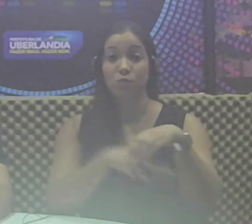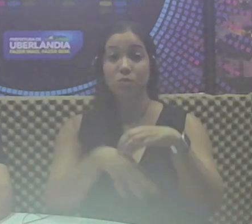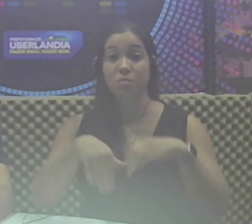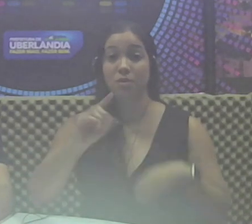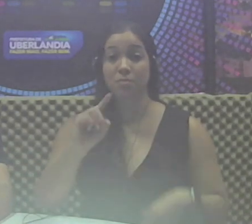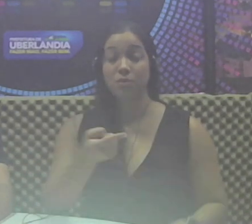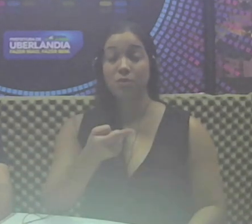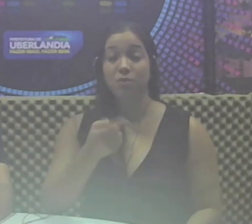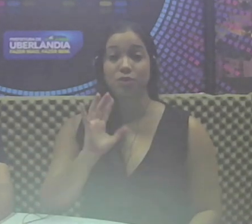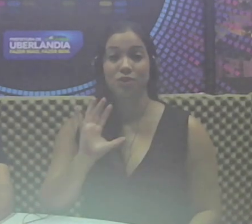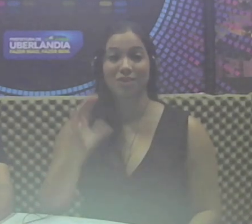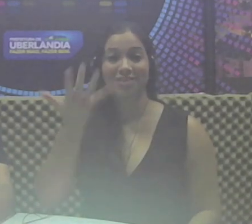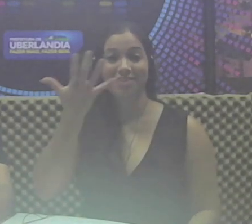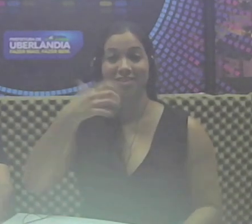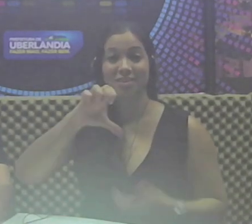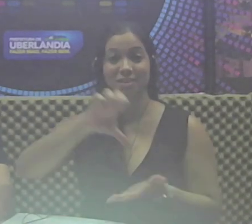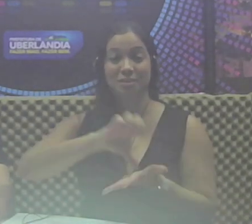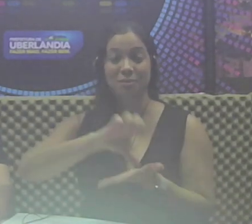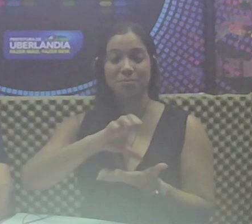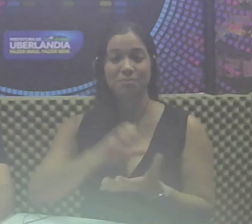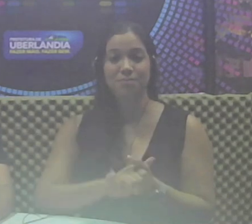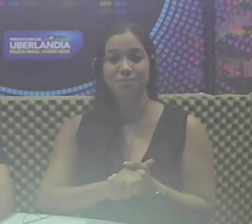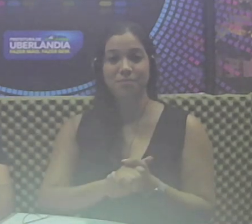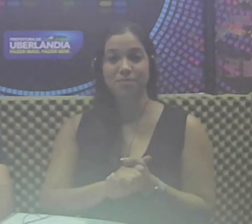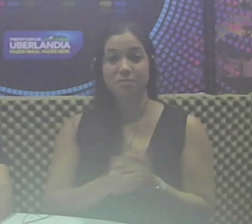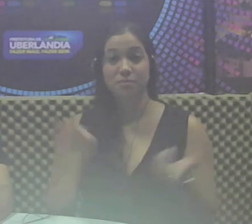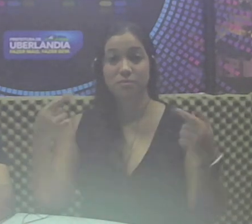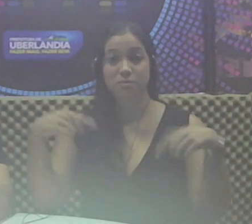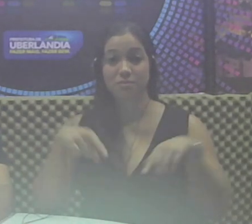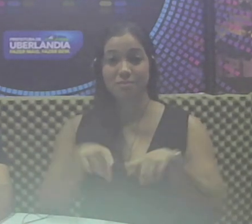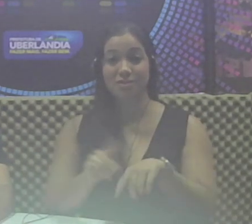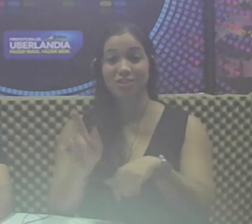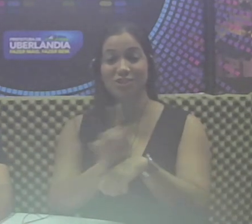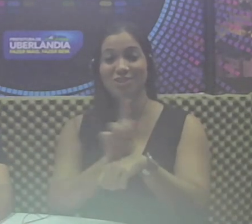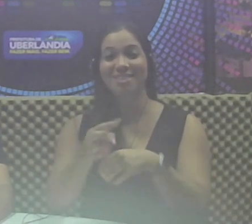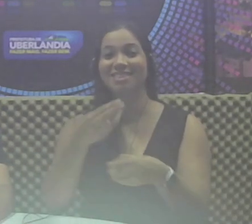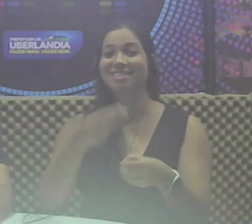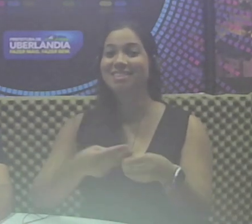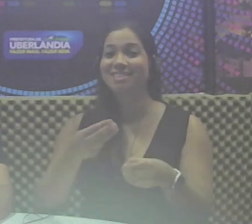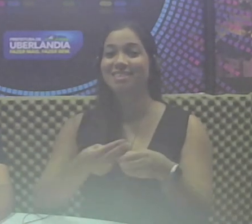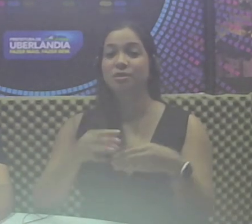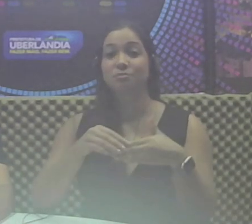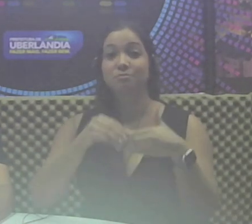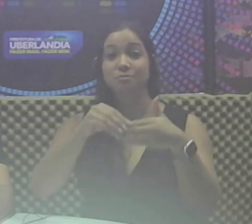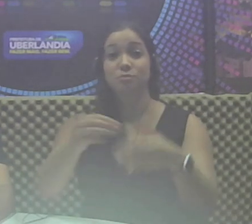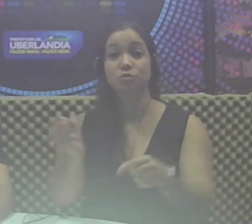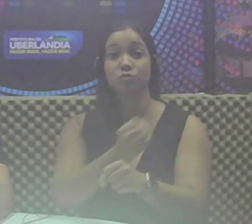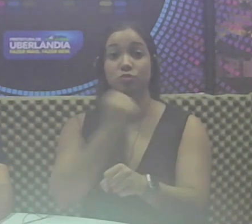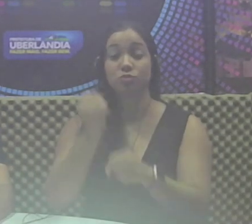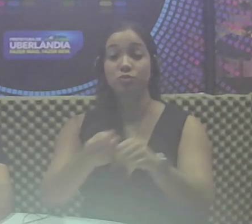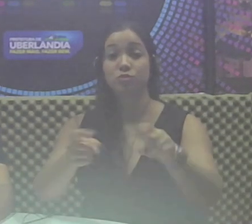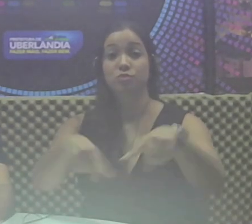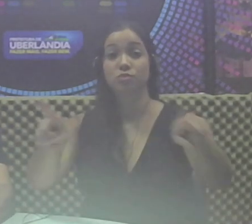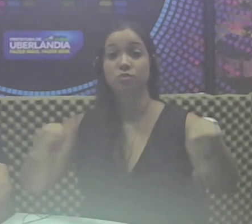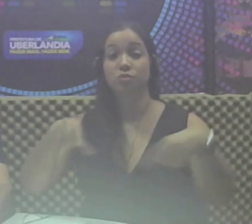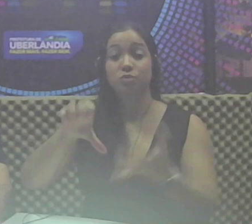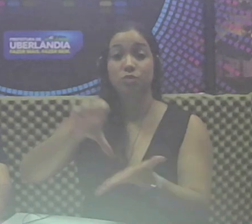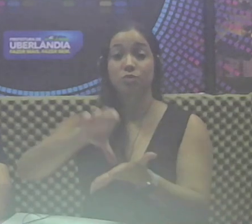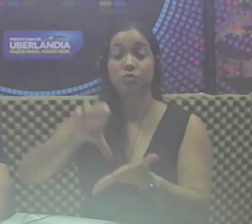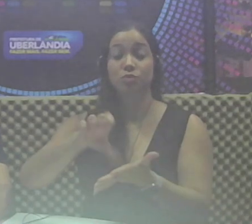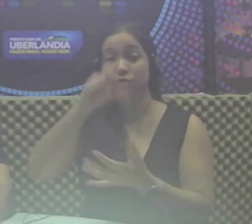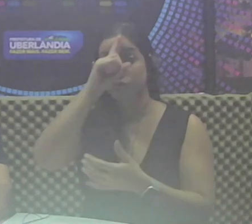realizadas na unidade. Paralelamente, a gestão municipal conduz uma obra em sala do anexo do Hospital